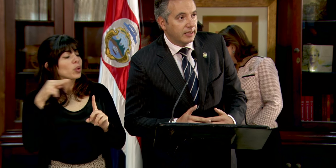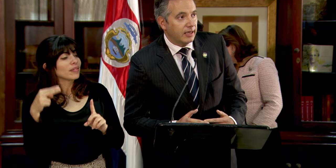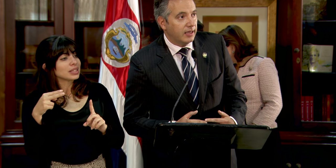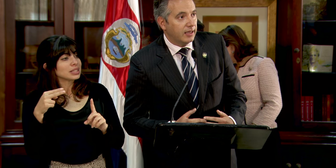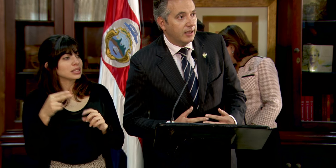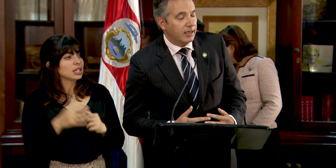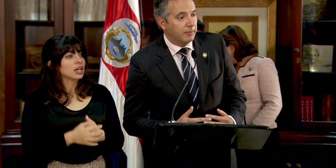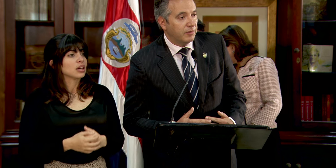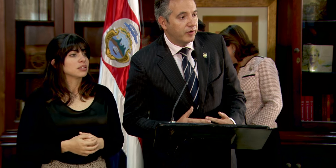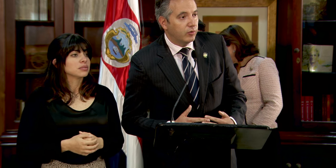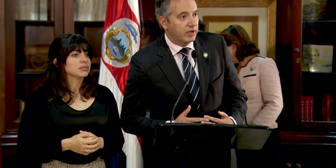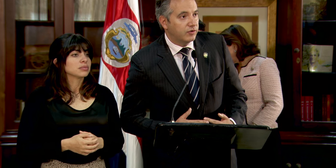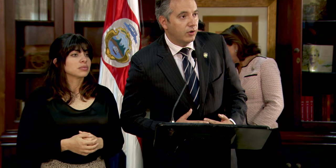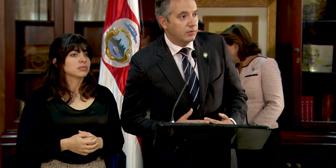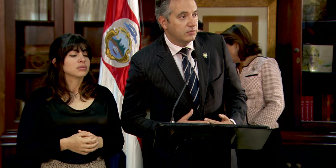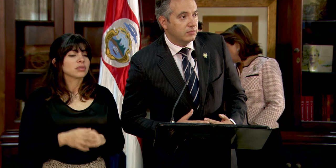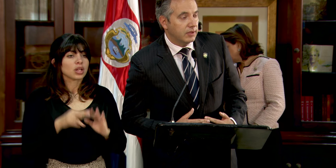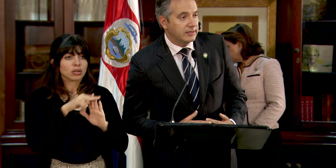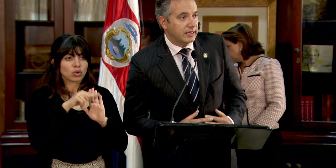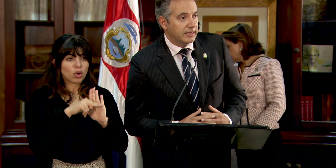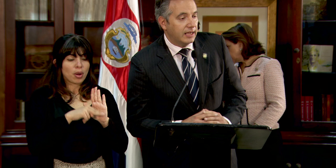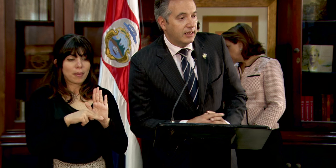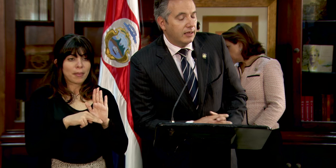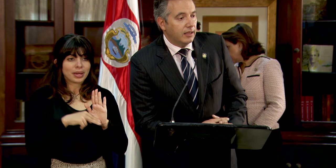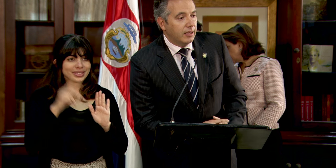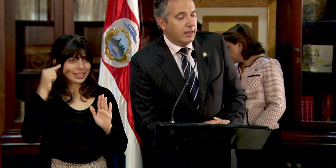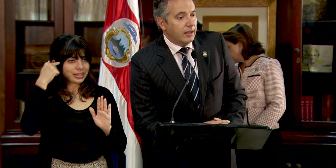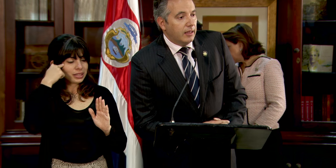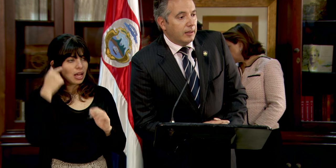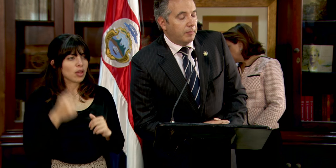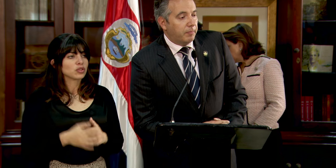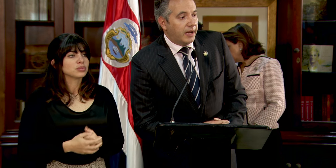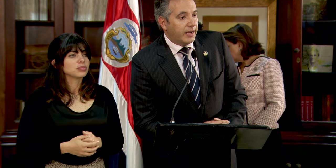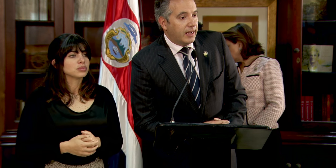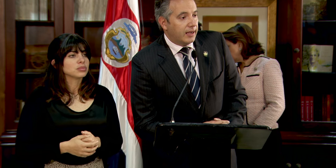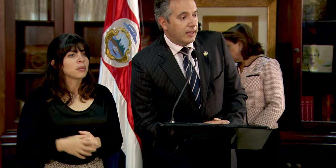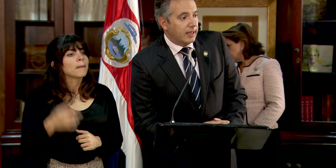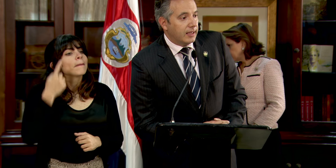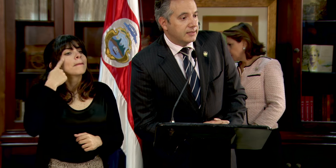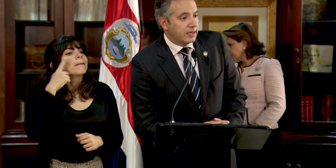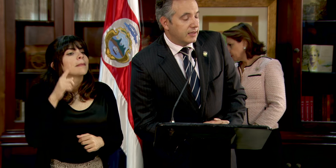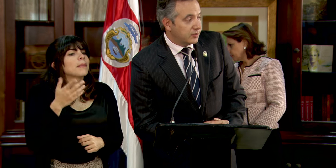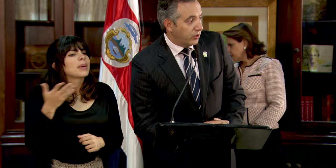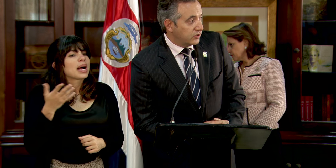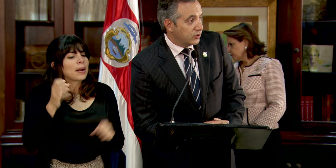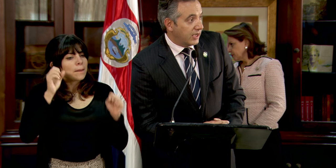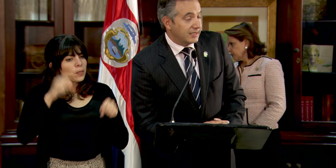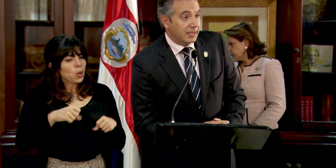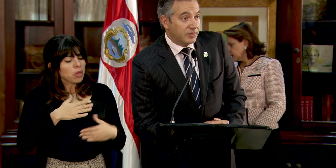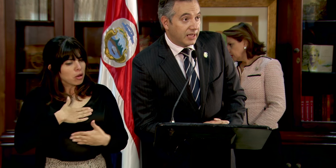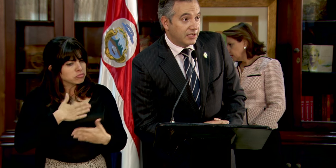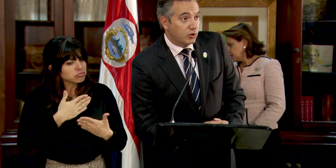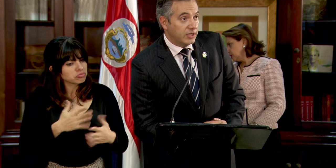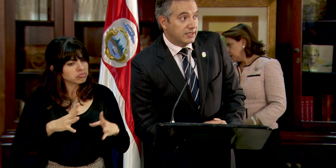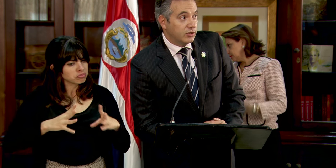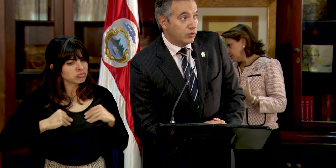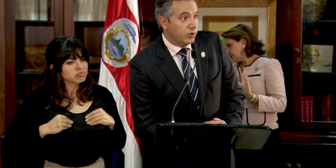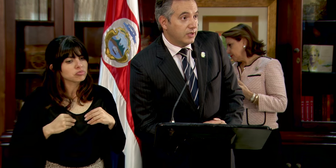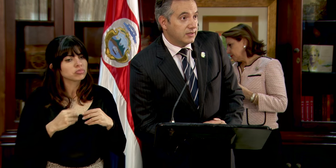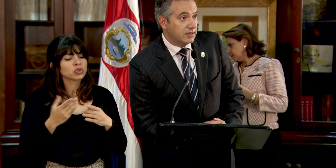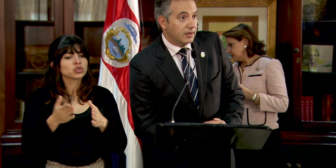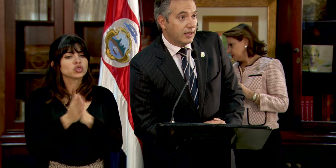de vista de regulación estatal para estar dispuestos a aceptar